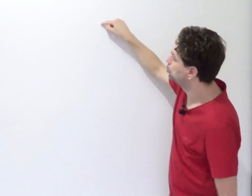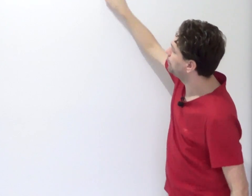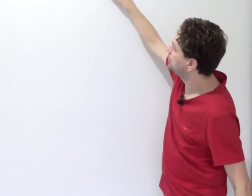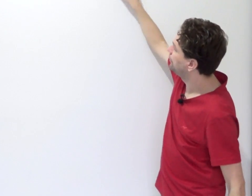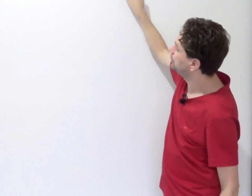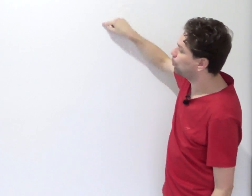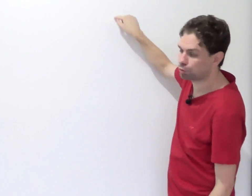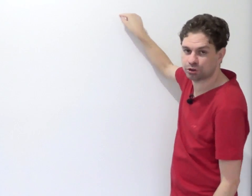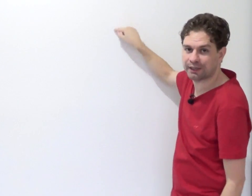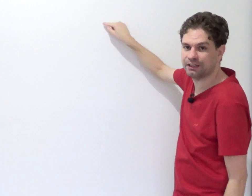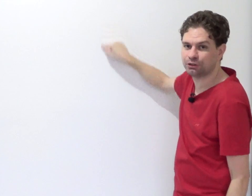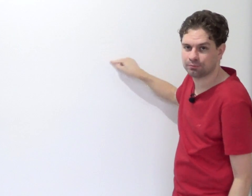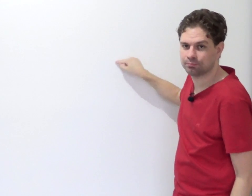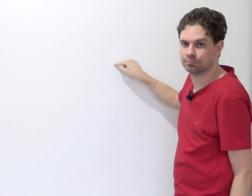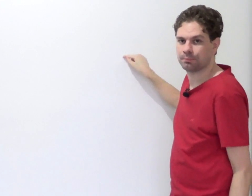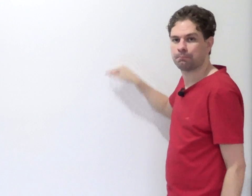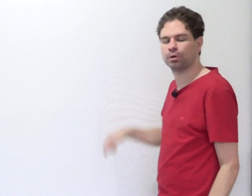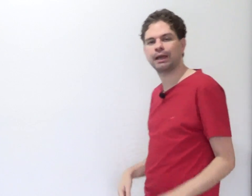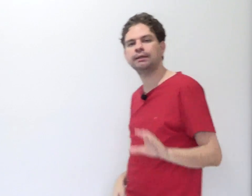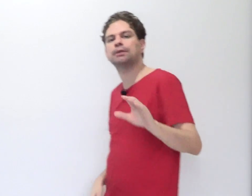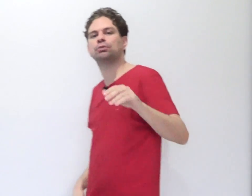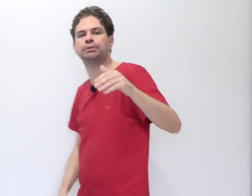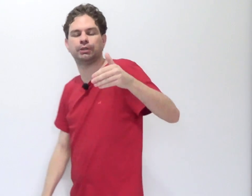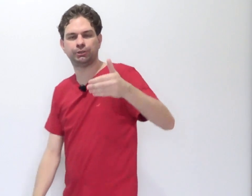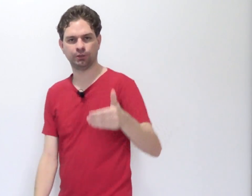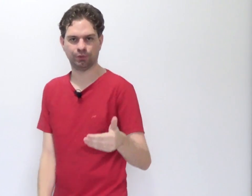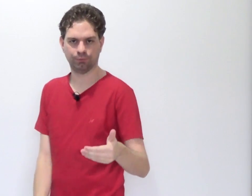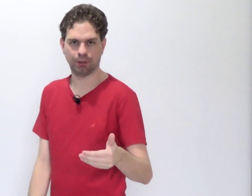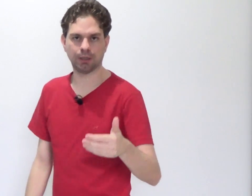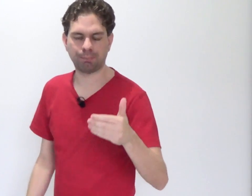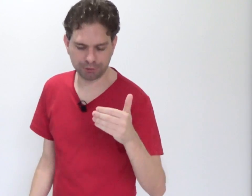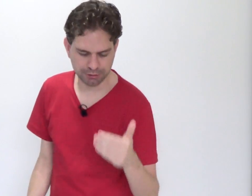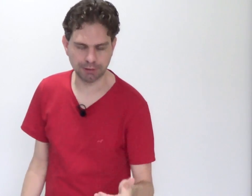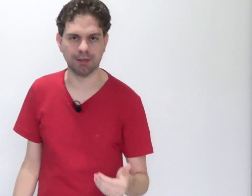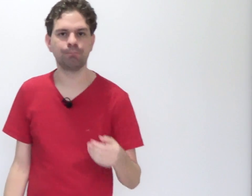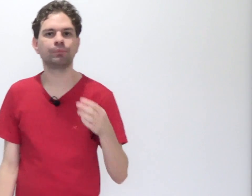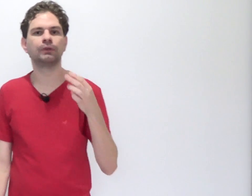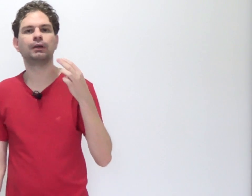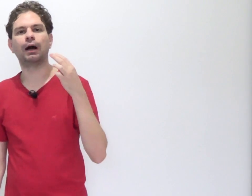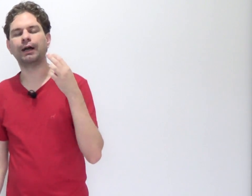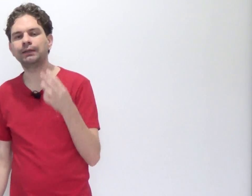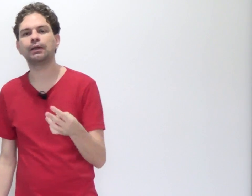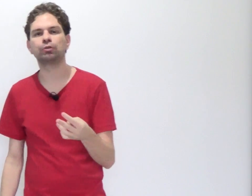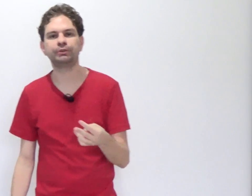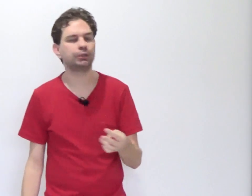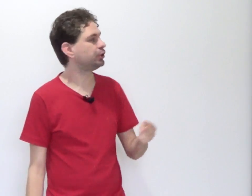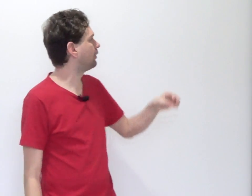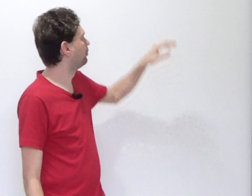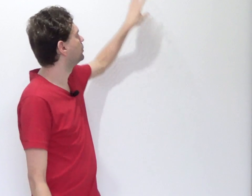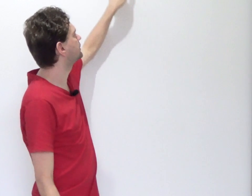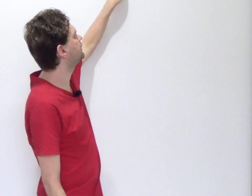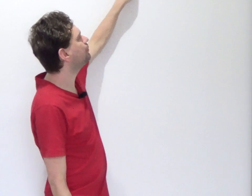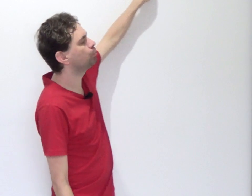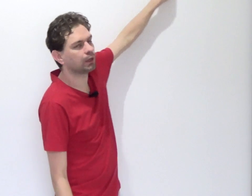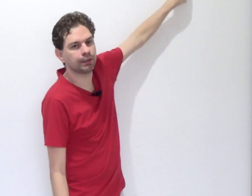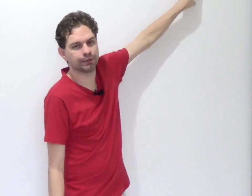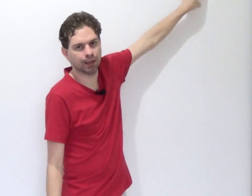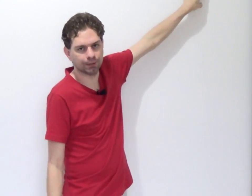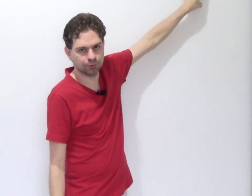Subdivide em outros três. Porque a intersubjetiva, ela pode ser a intersubjetiva por simultaneidade.